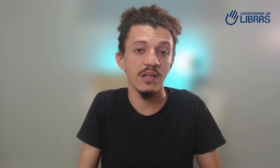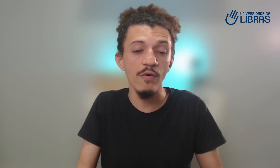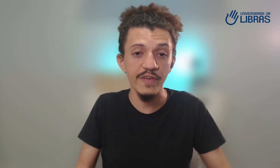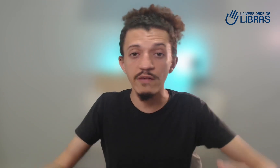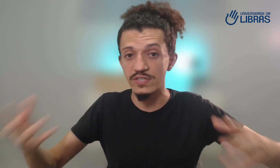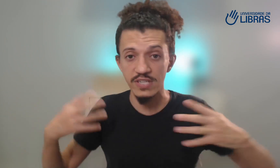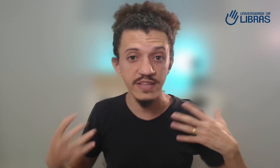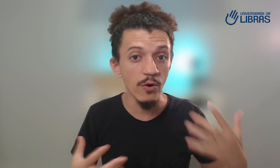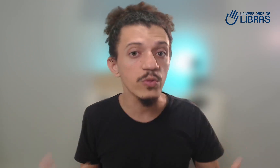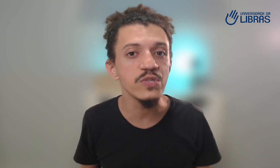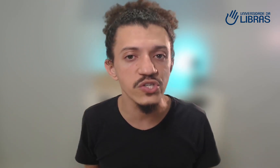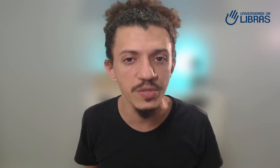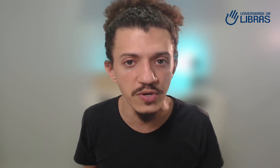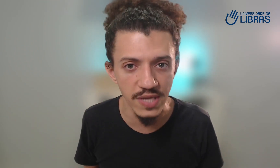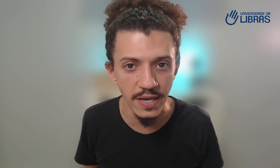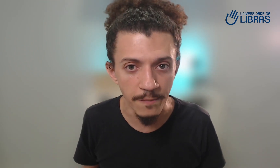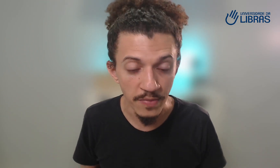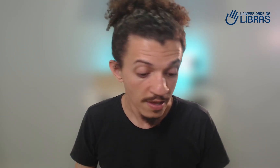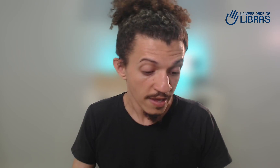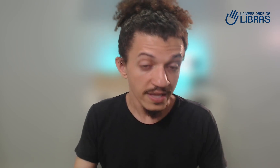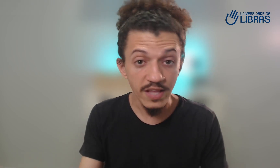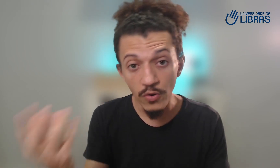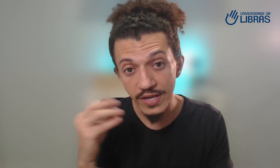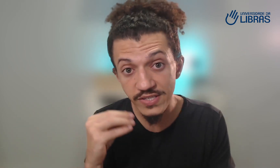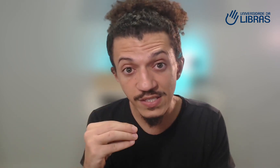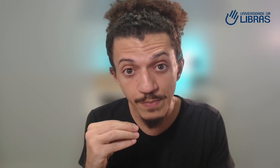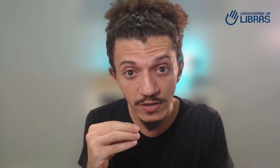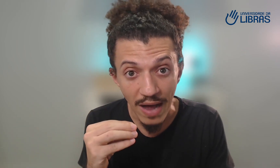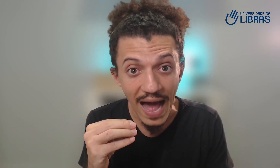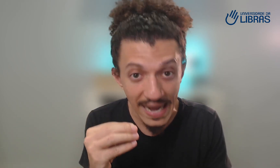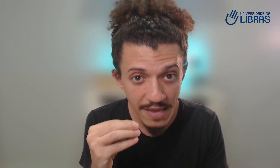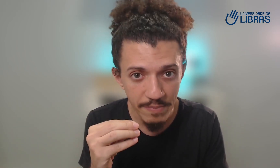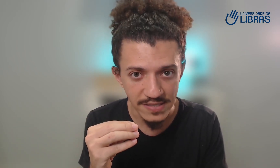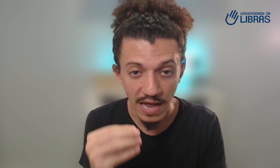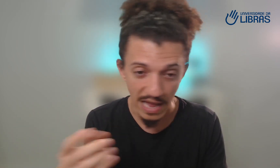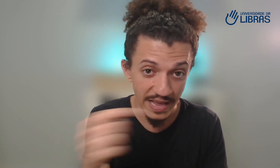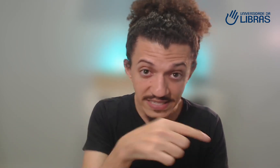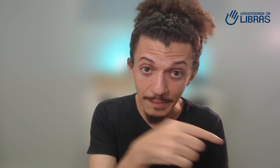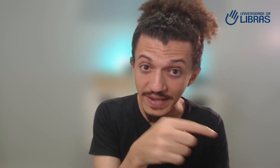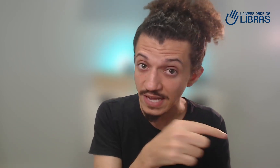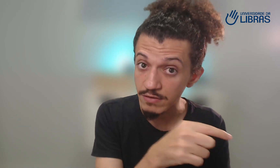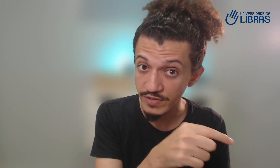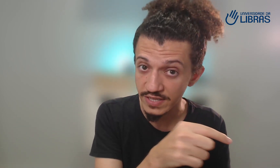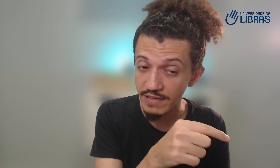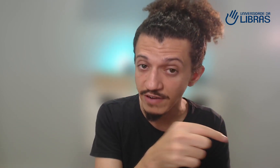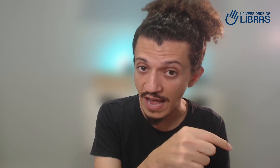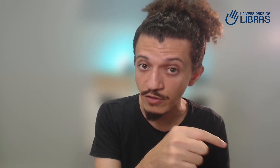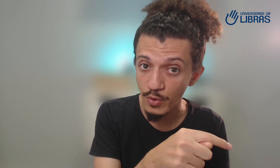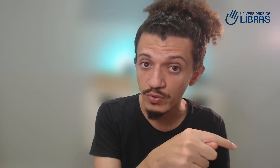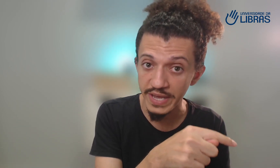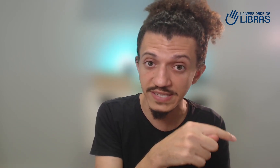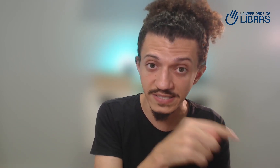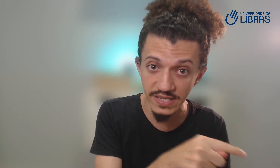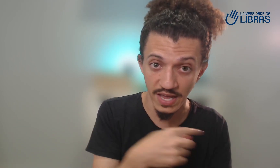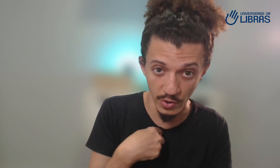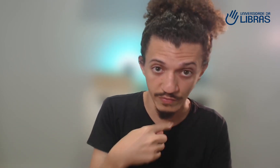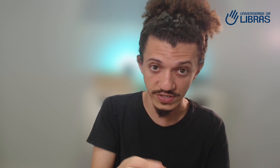está ouvindo, você já tem outros estímulos ali. Então, no que diz respeito a Libras, a esse aprendizado que você teve lá do português em si, eu e você